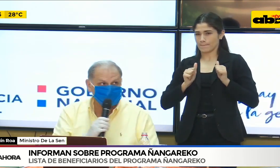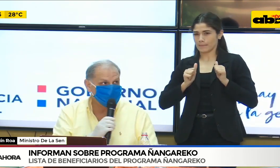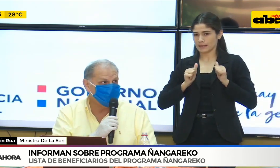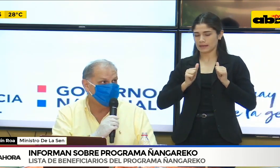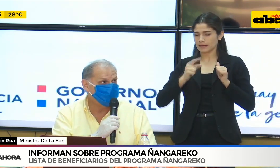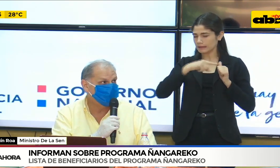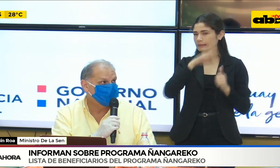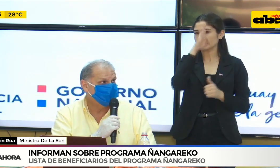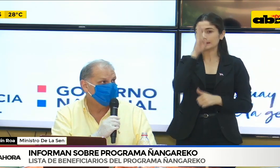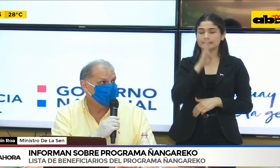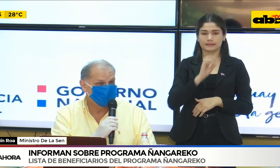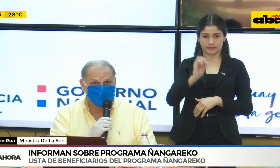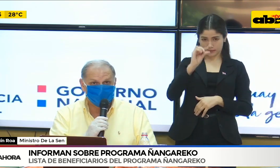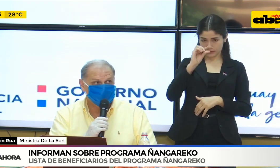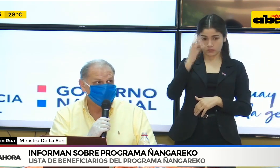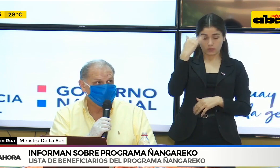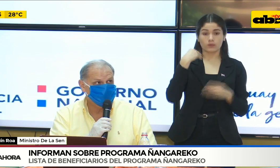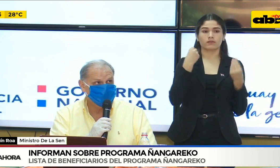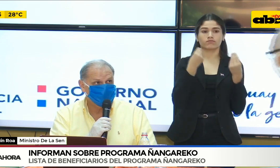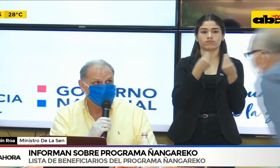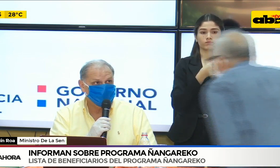ok. Ahí se escucha. ¿Sí?